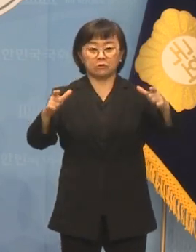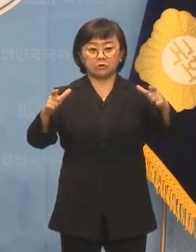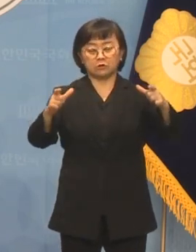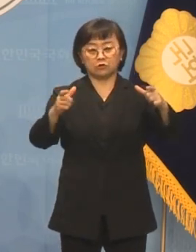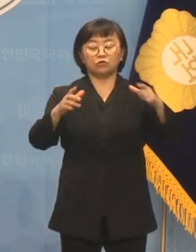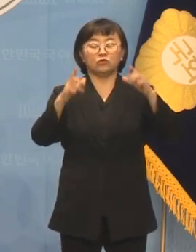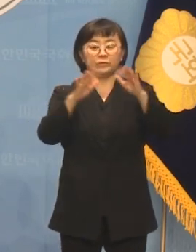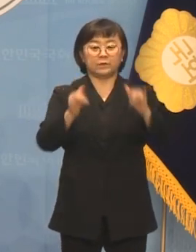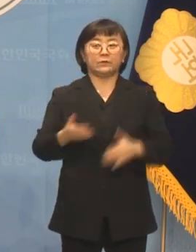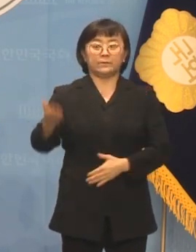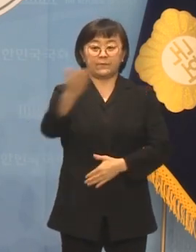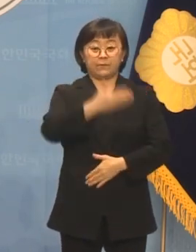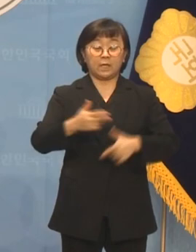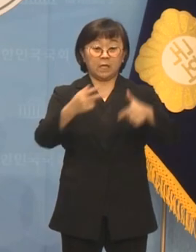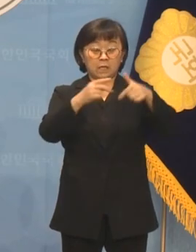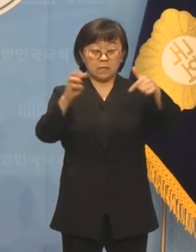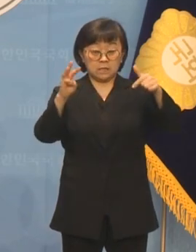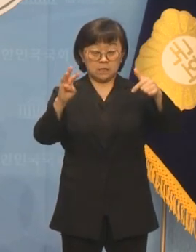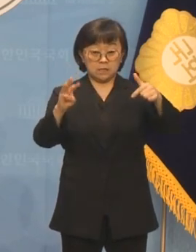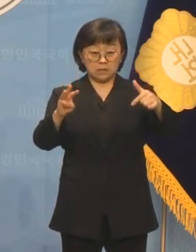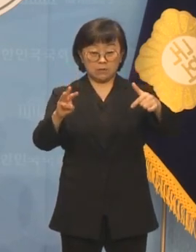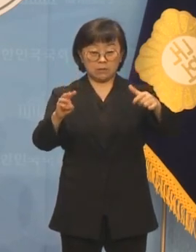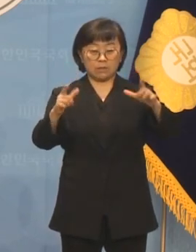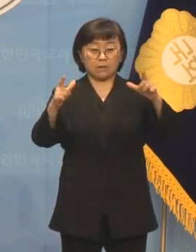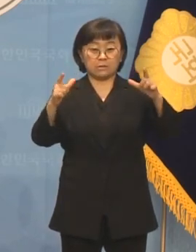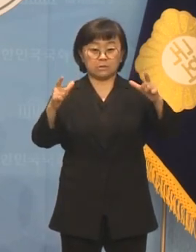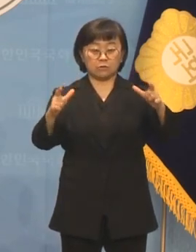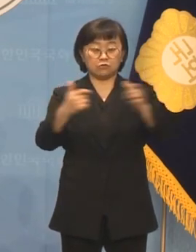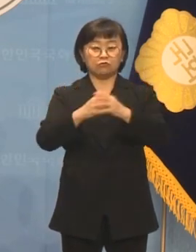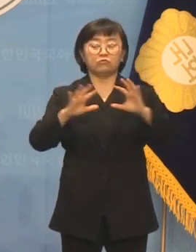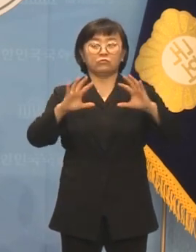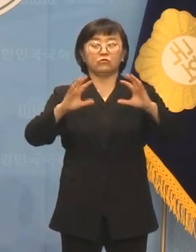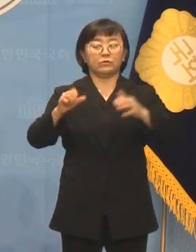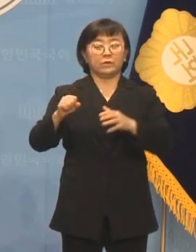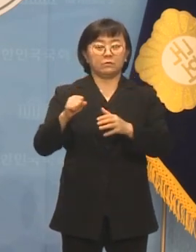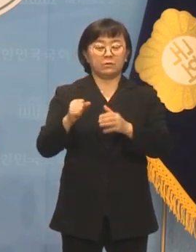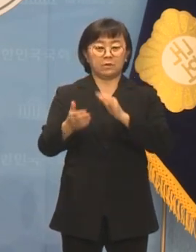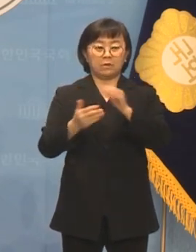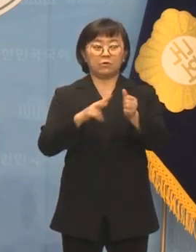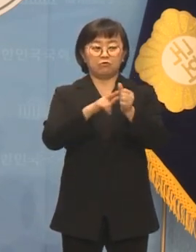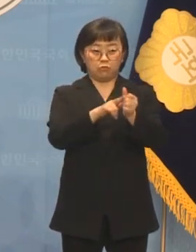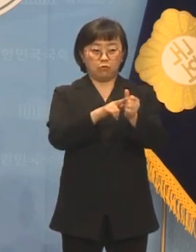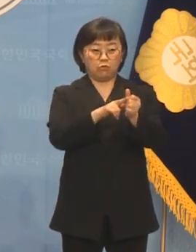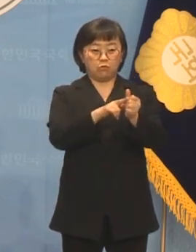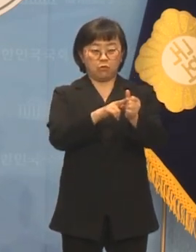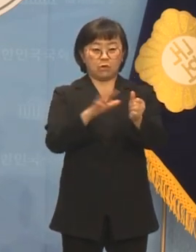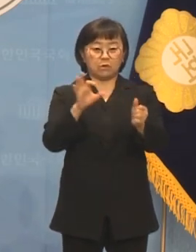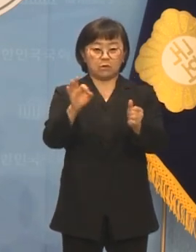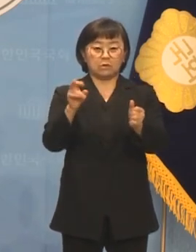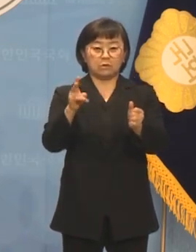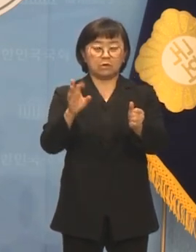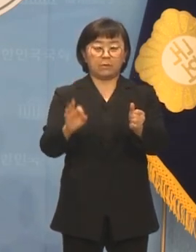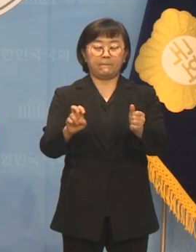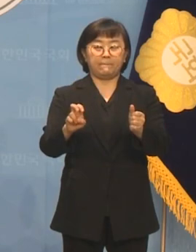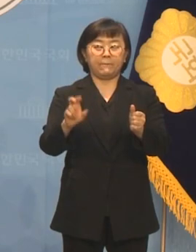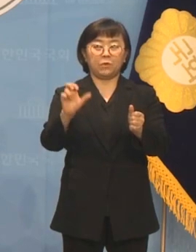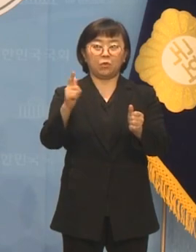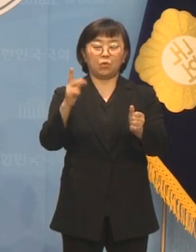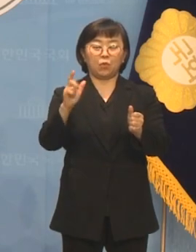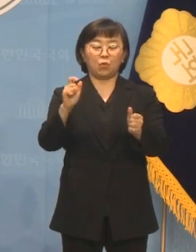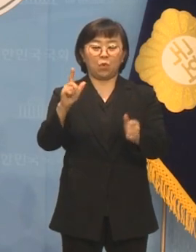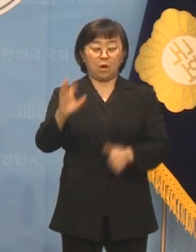인천 서구울 국민의힘 국회의원 예비후보 염광호입니다.